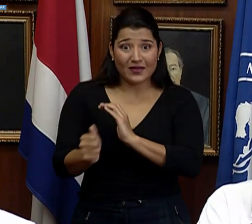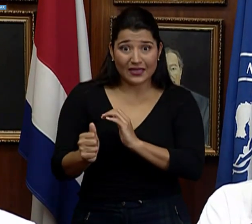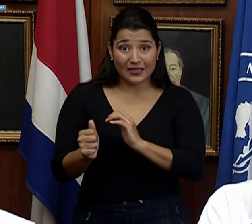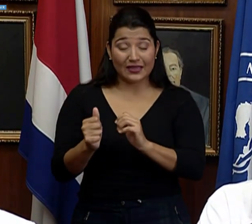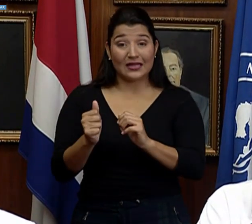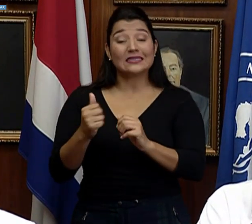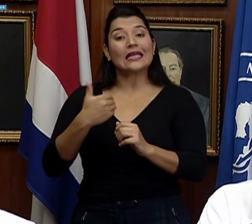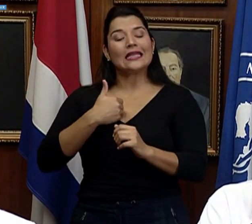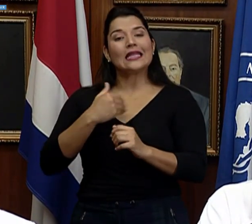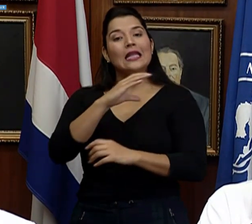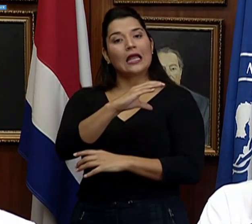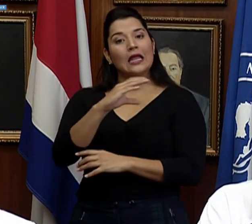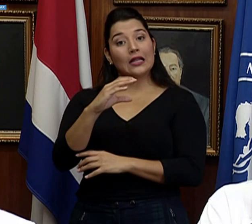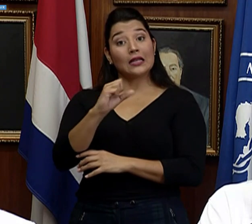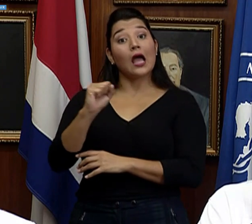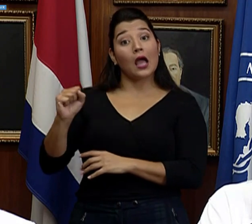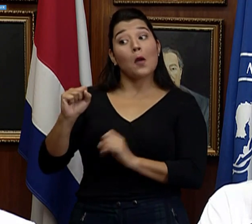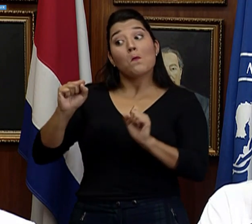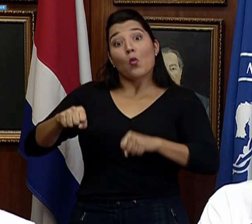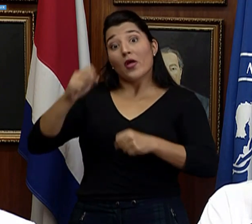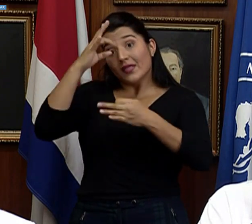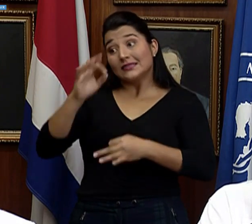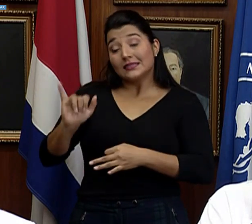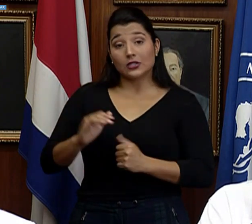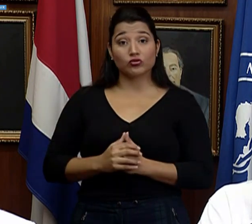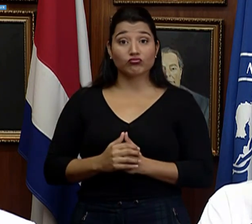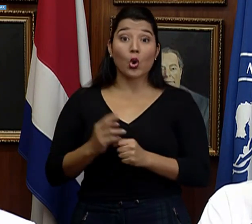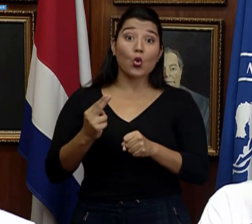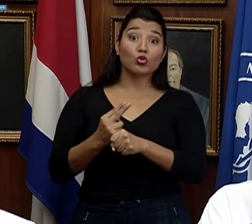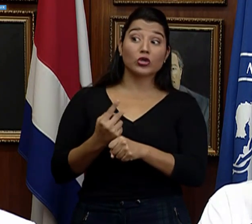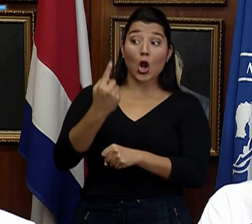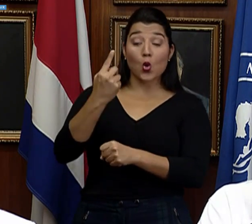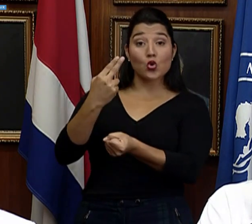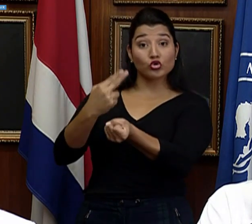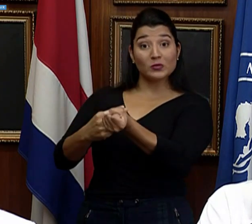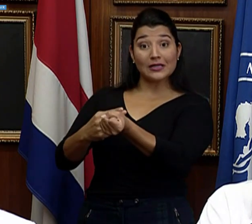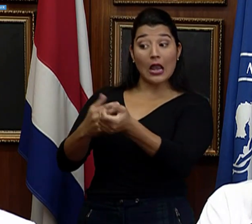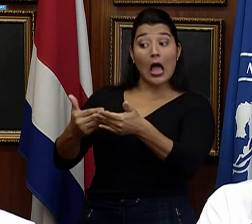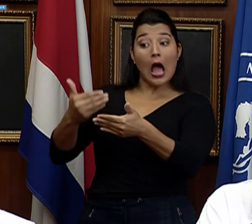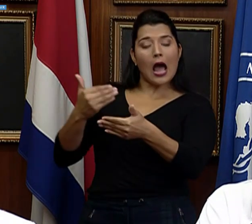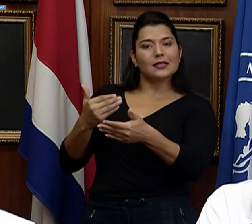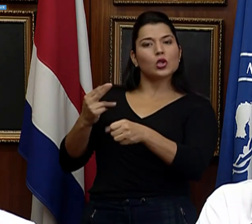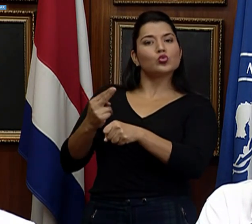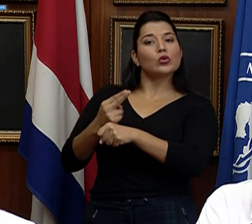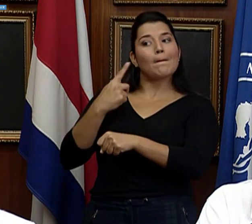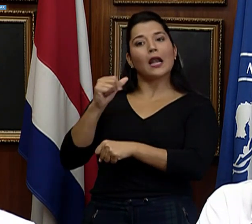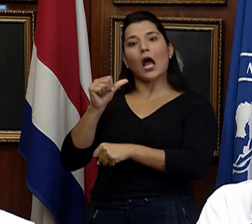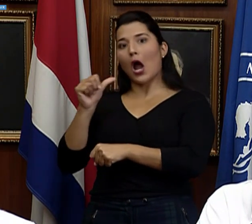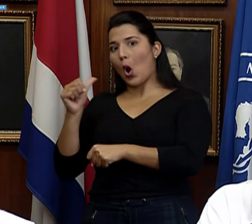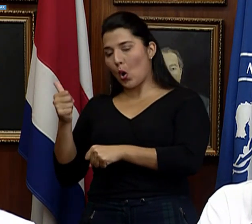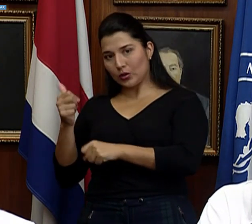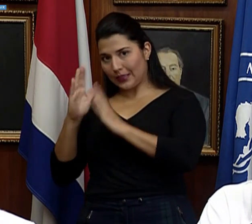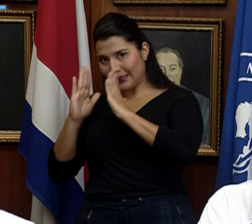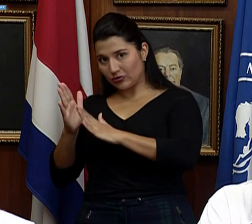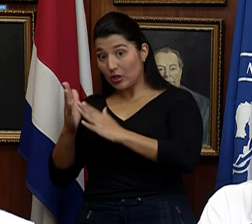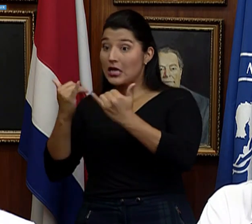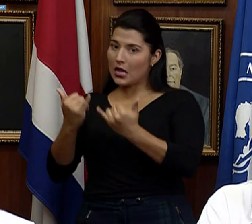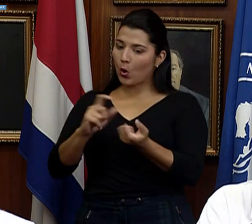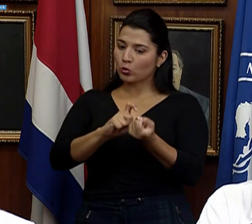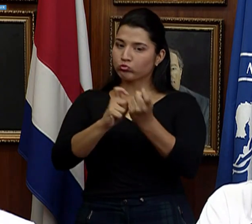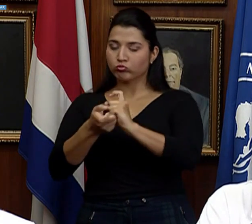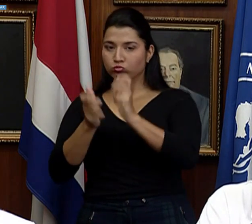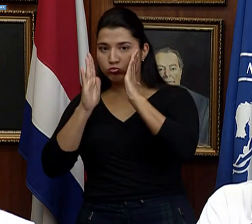poder tomar estas decisiones de usar un hospital que antes tenía un uso a un uso especializado en tiempos de emergencia.